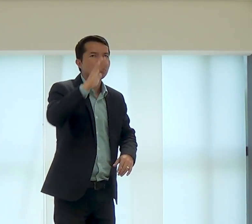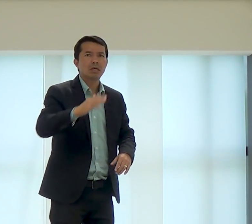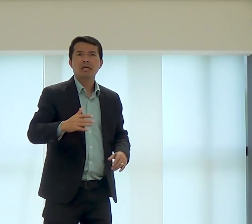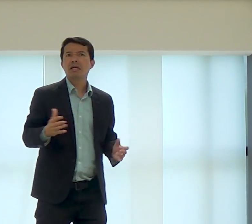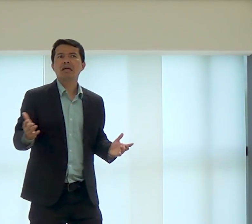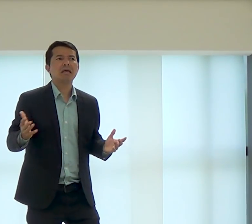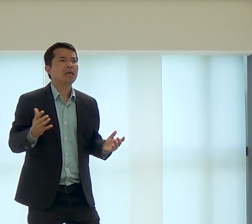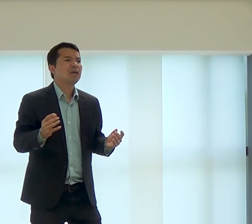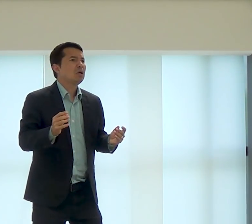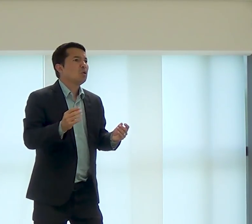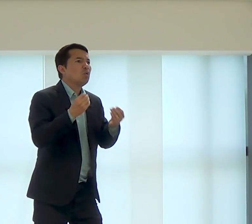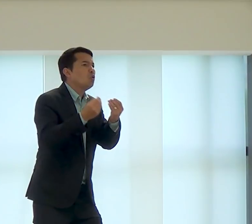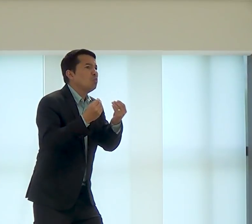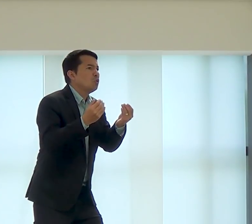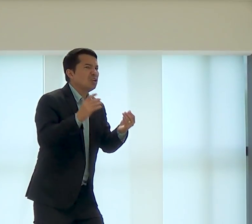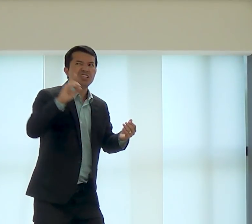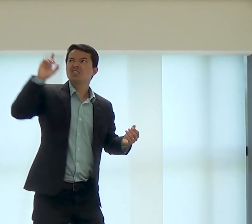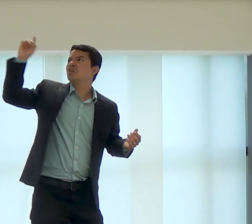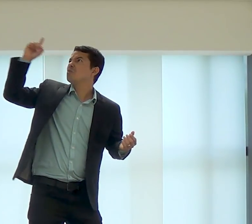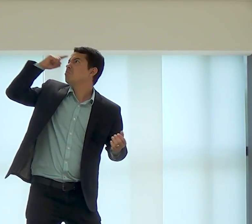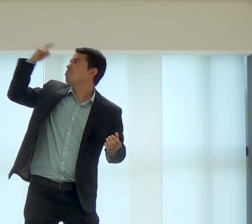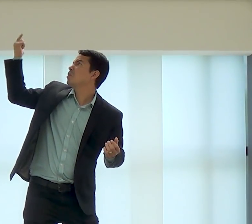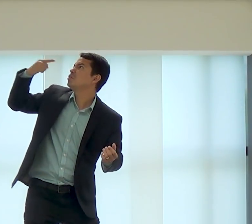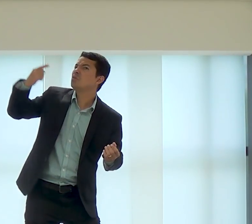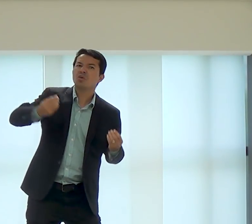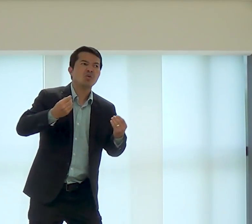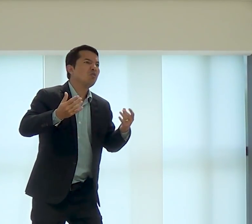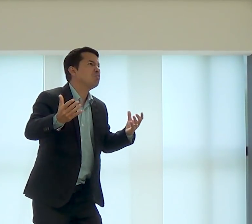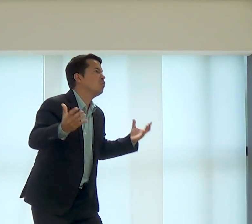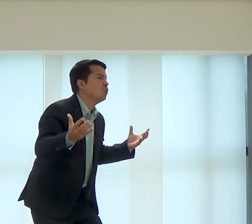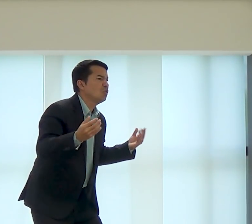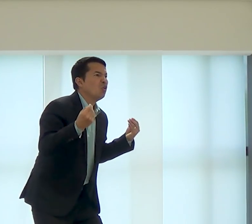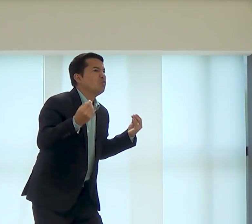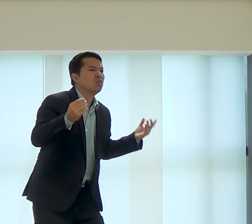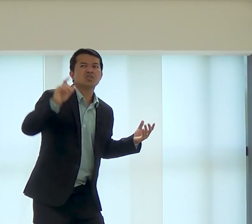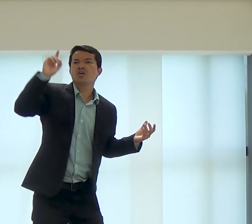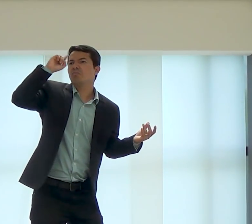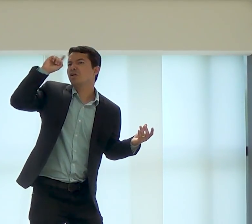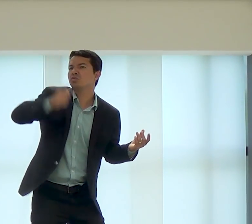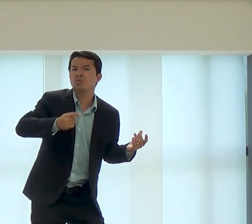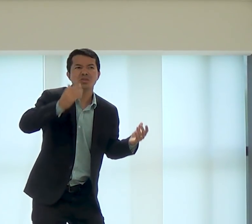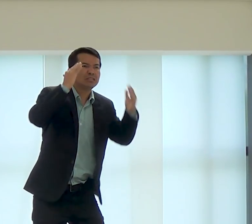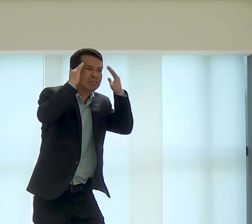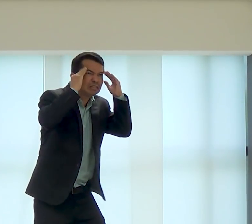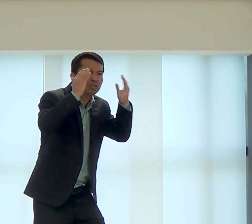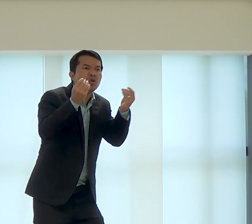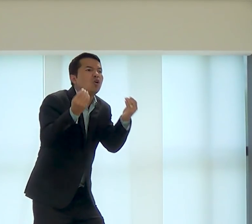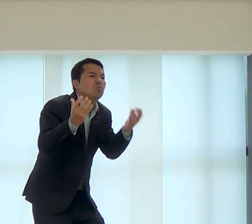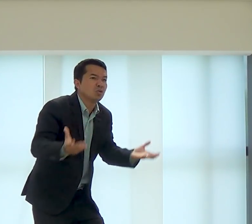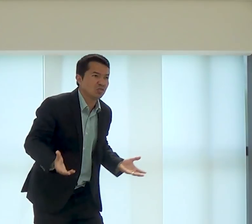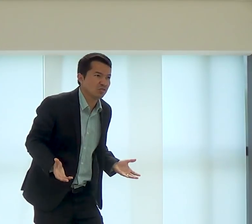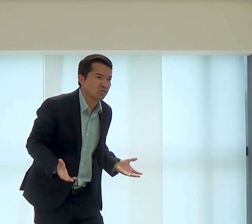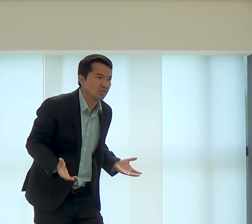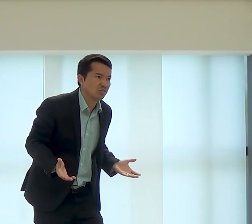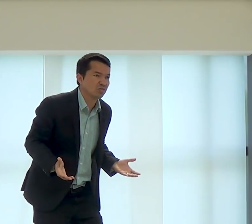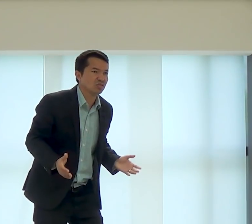mas talvez você não sabe, o que que Deus manda, o que que Deus pede para fazer, que que Deus manda fazer, eu não consigo